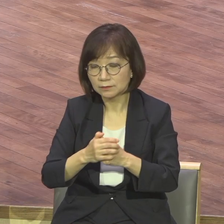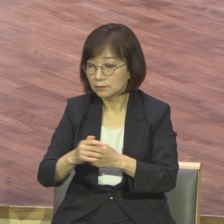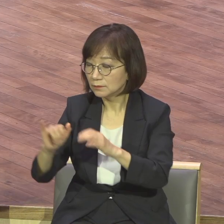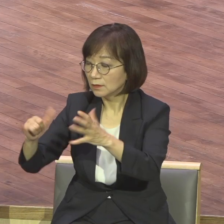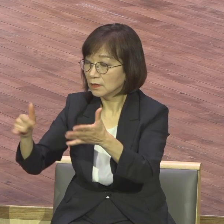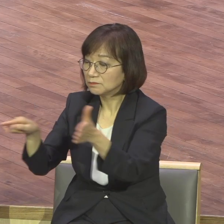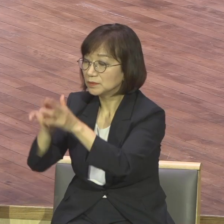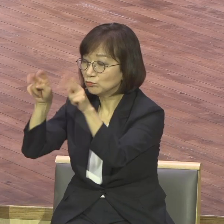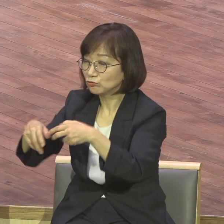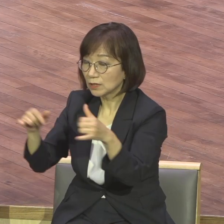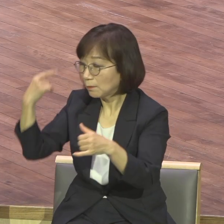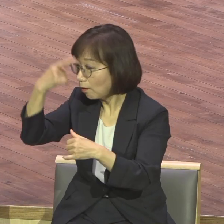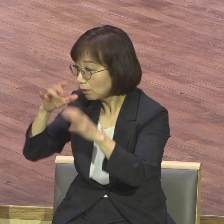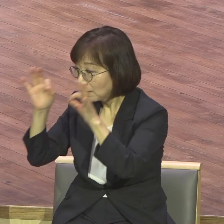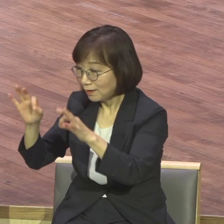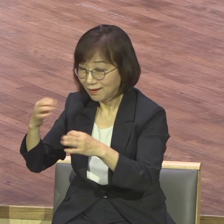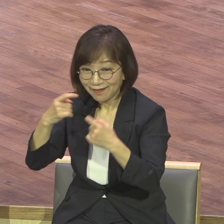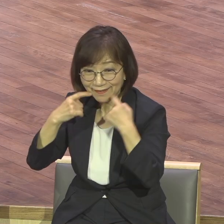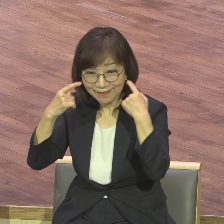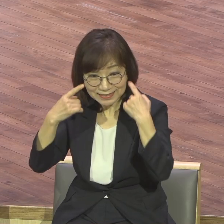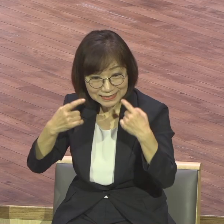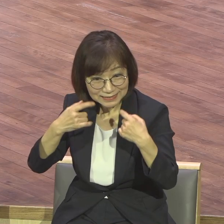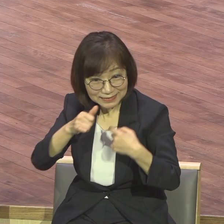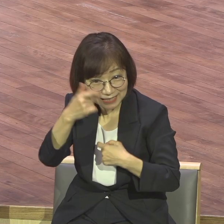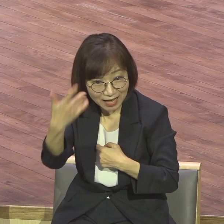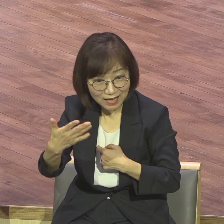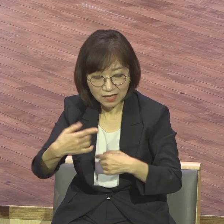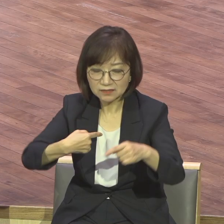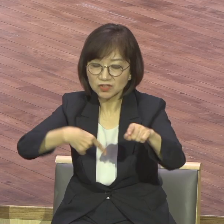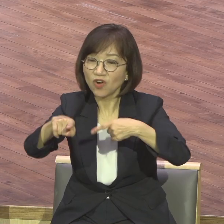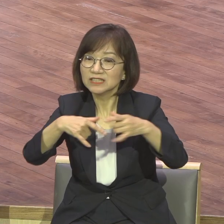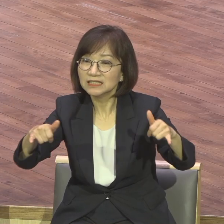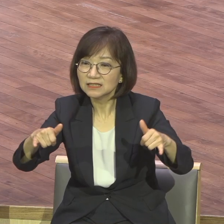정치인상들 보세요 편안합니까